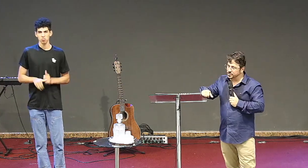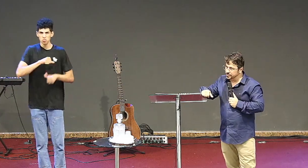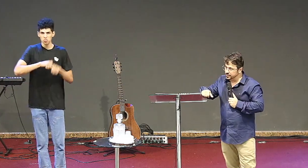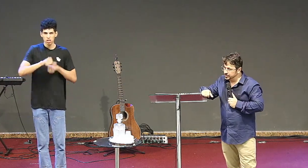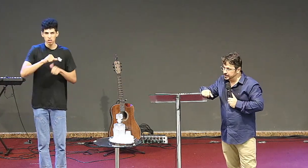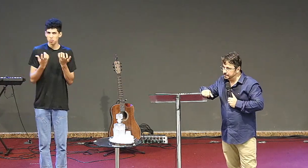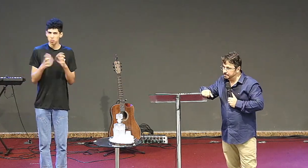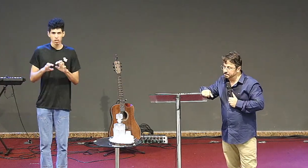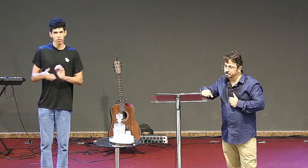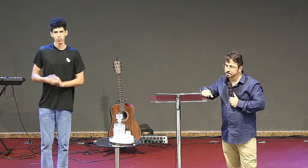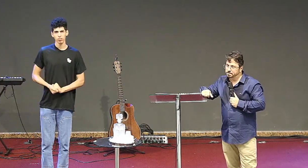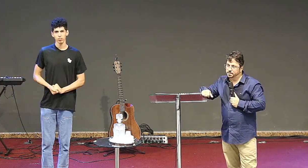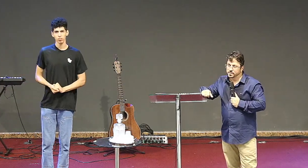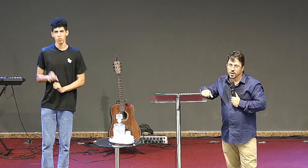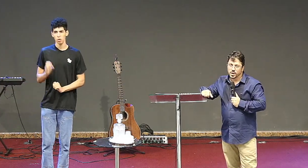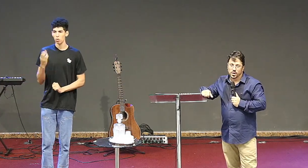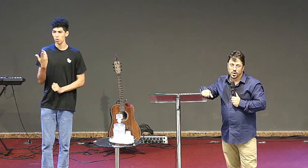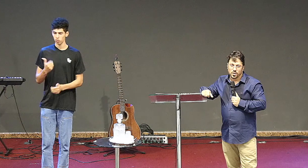estava